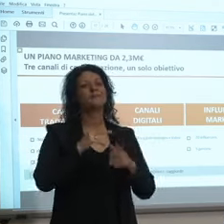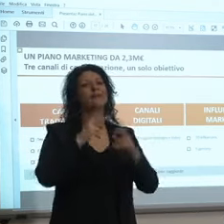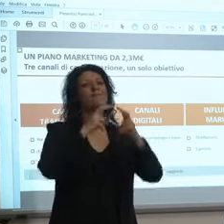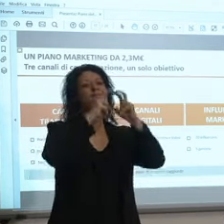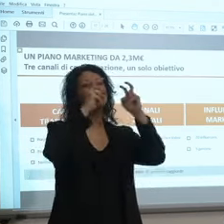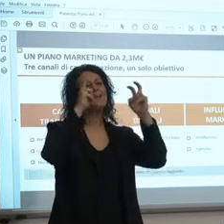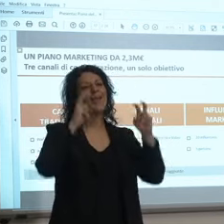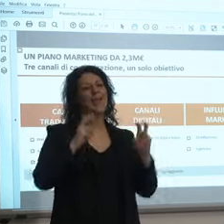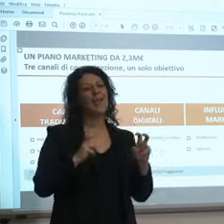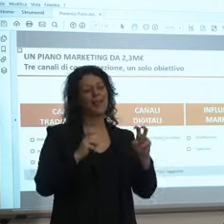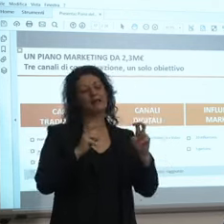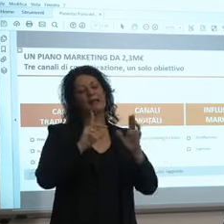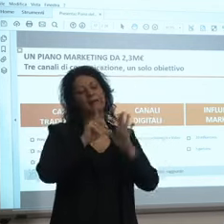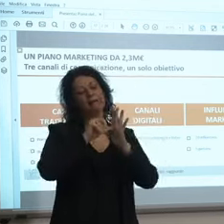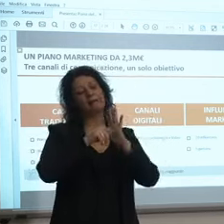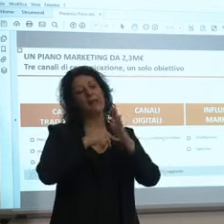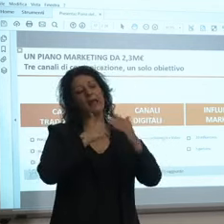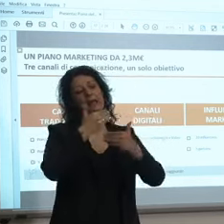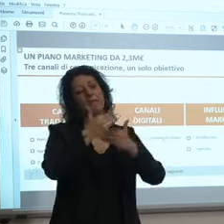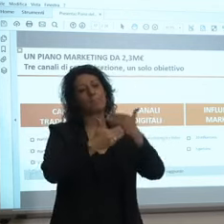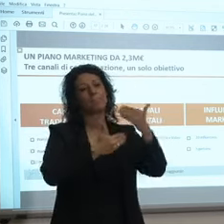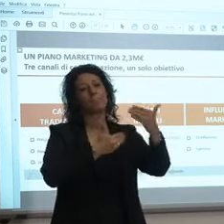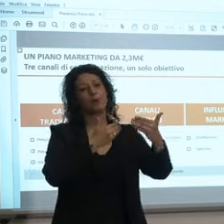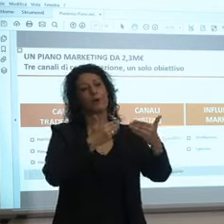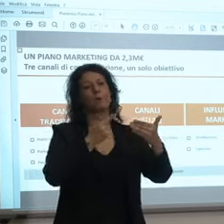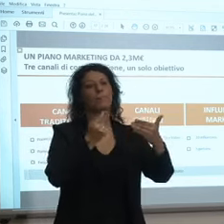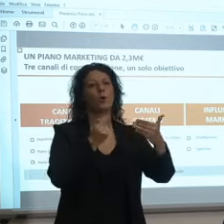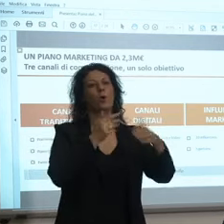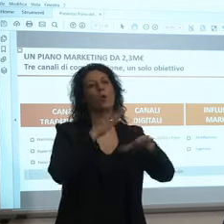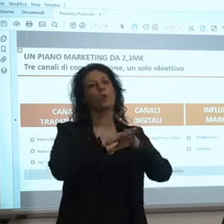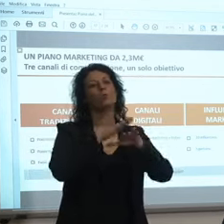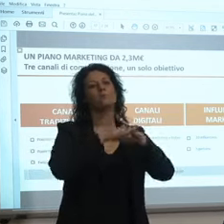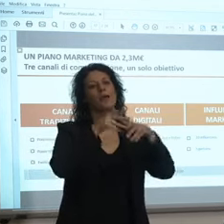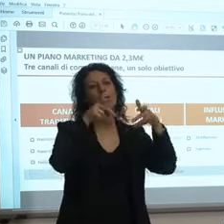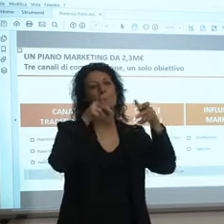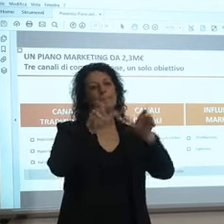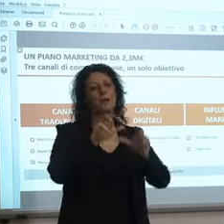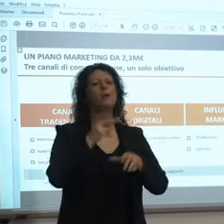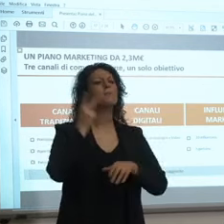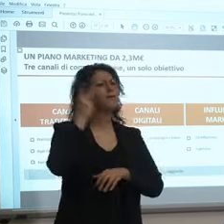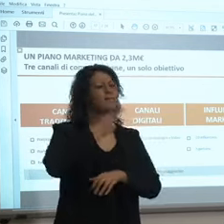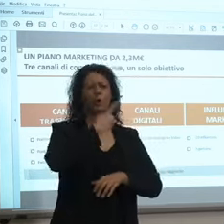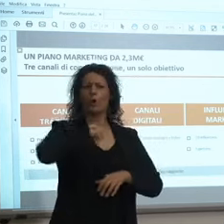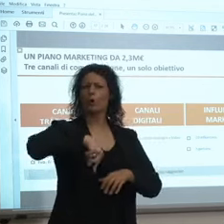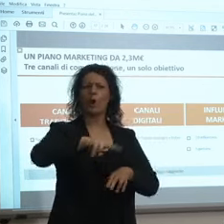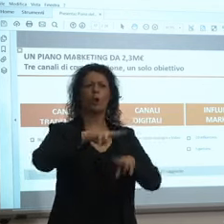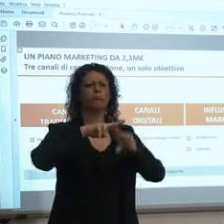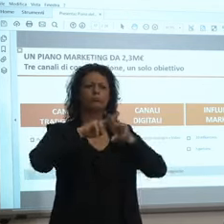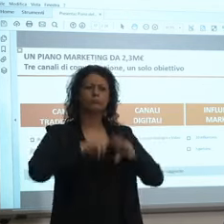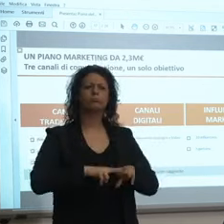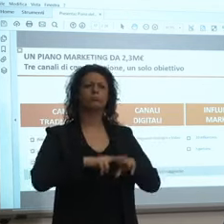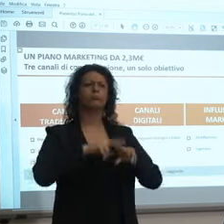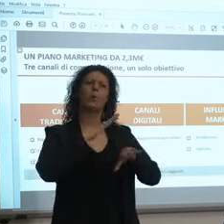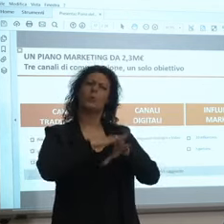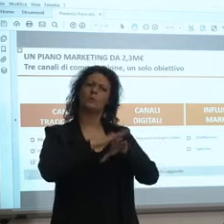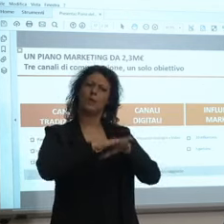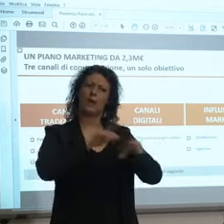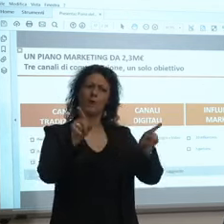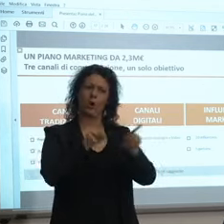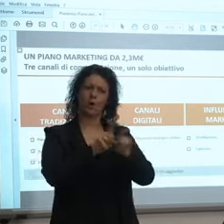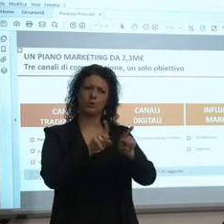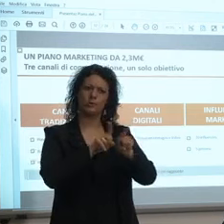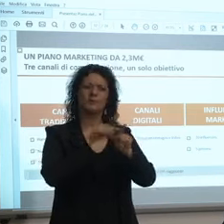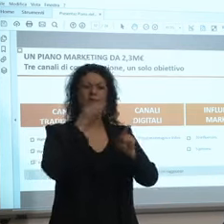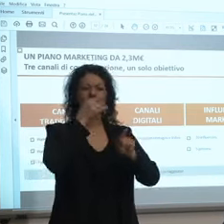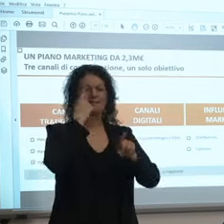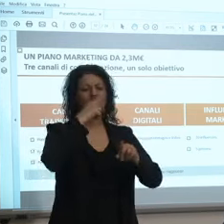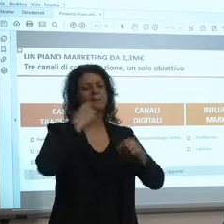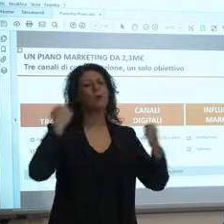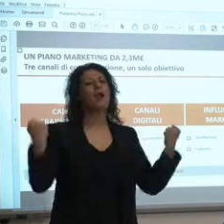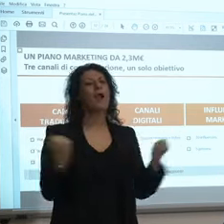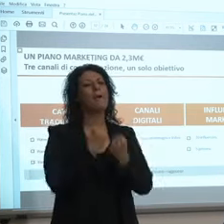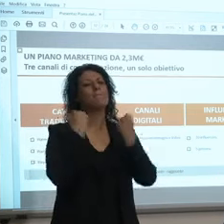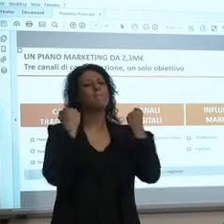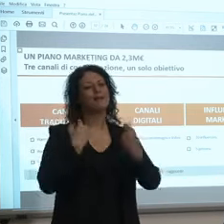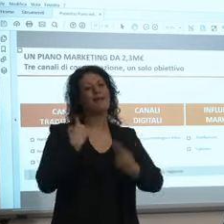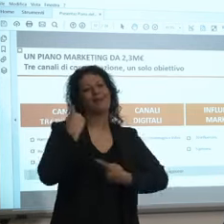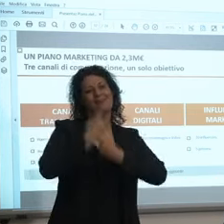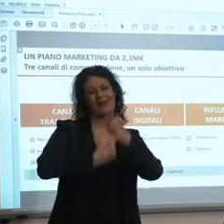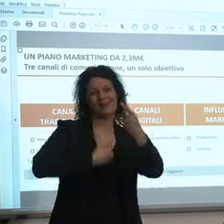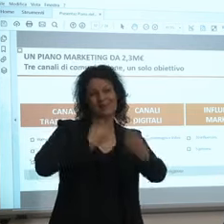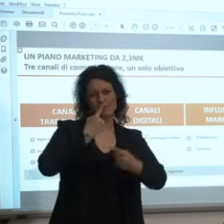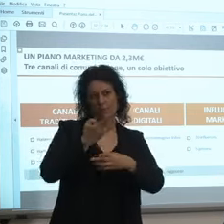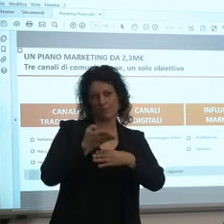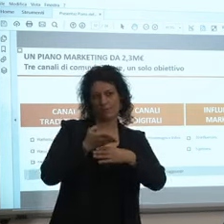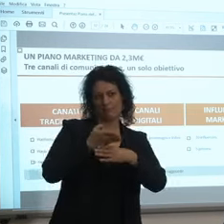operatori ce le chiedono li fanno i B2B quindi le teniamo quindi campagna tradizionale che va fatta ma poi ci